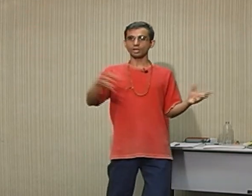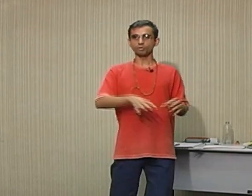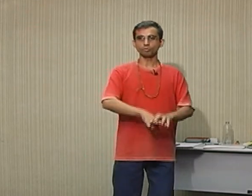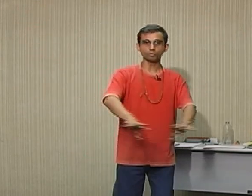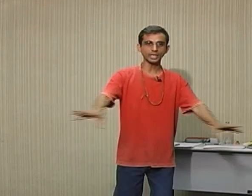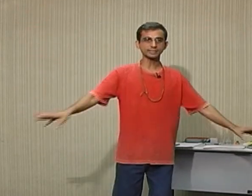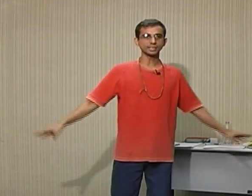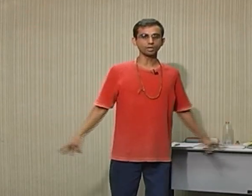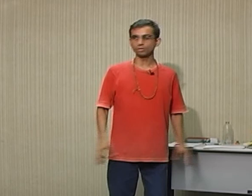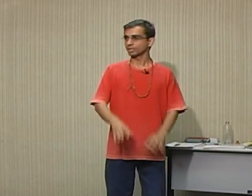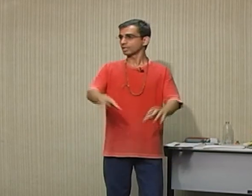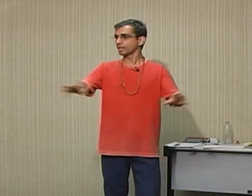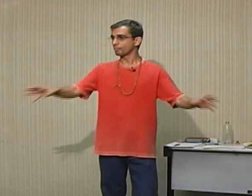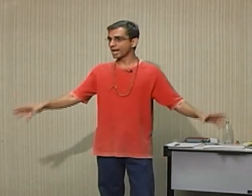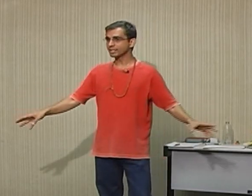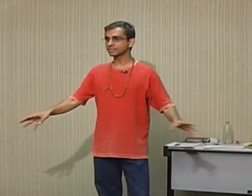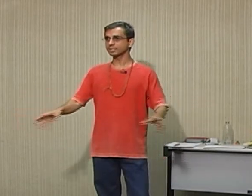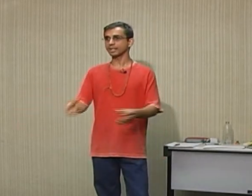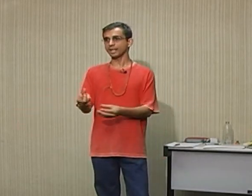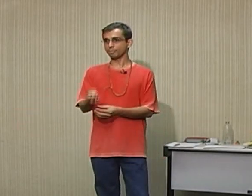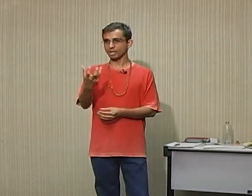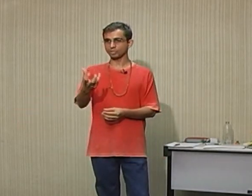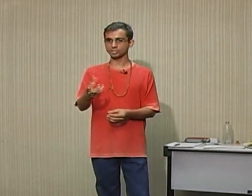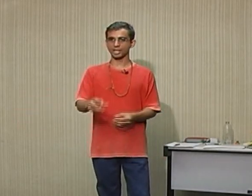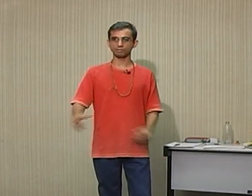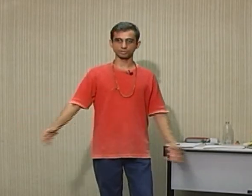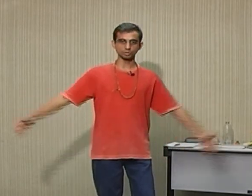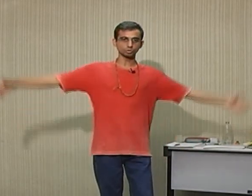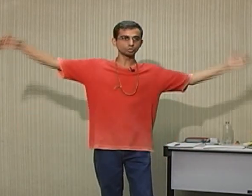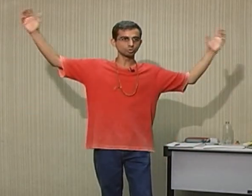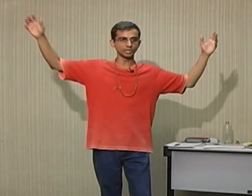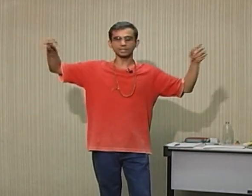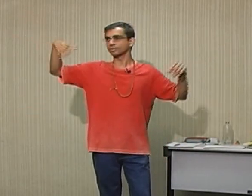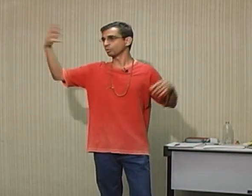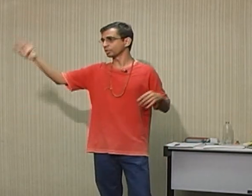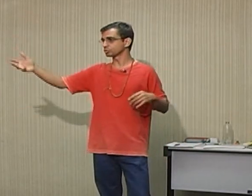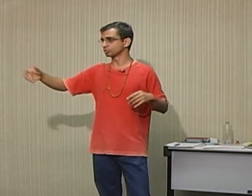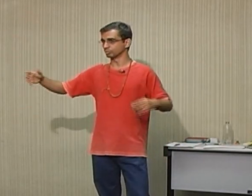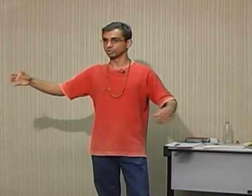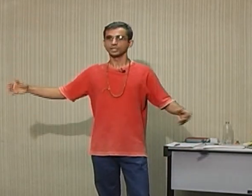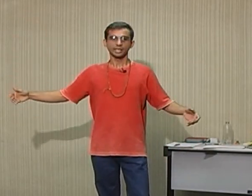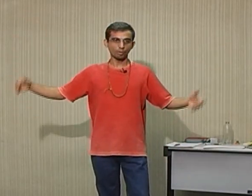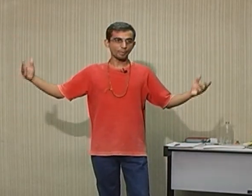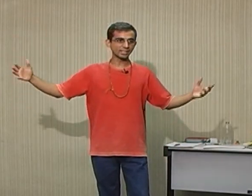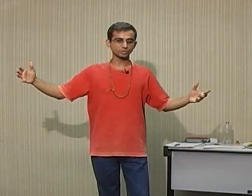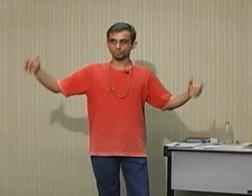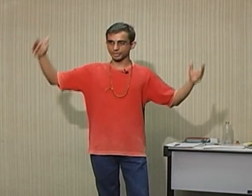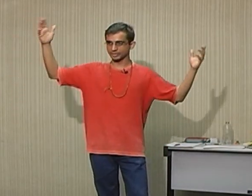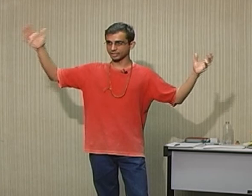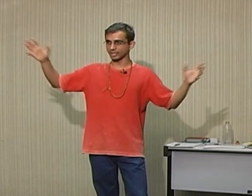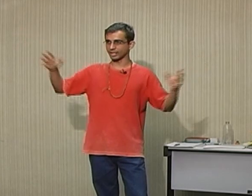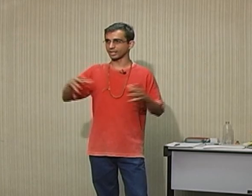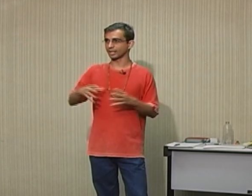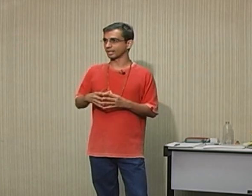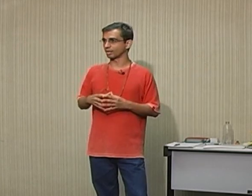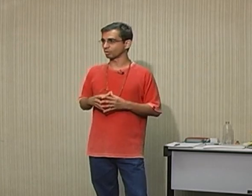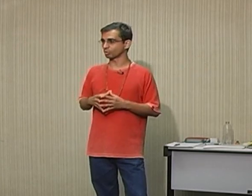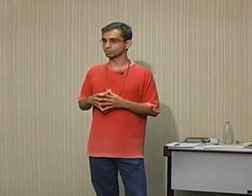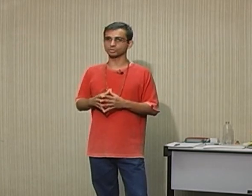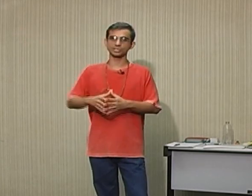Então, fundação, base, é palavra-chave. Estrutura, o resumo. É o básico para ter a construção.